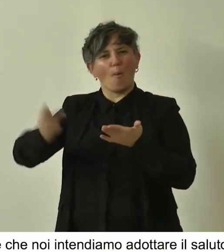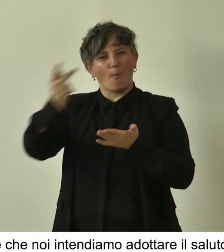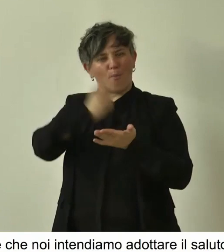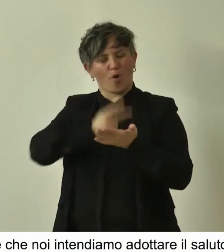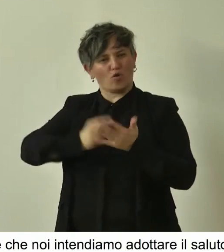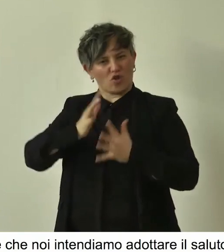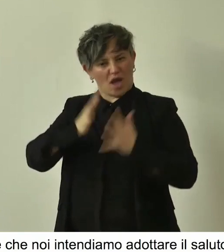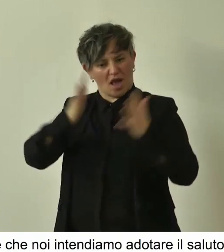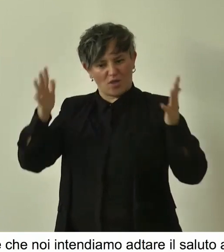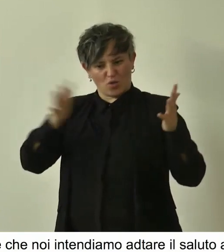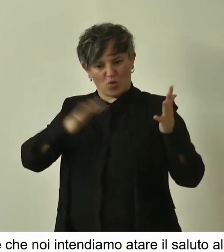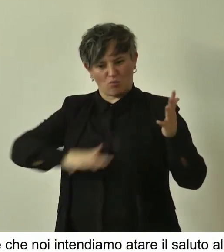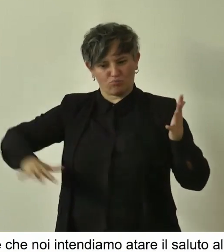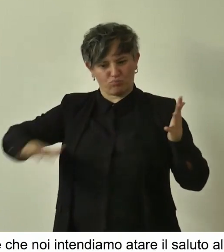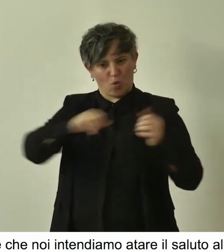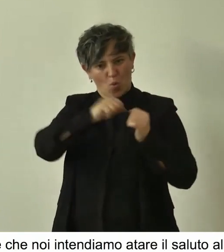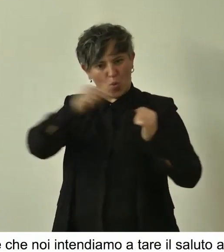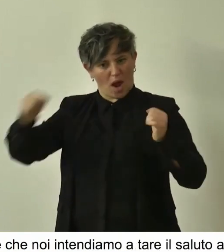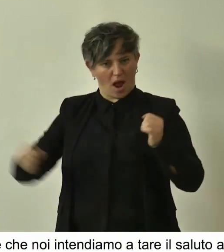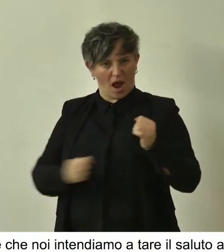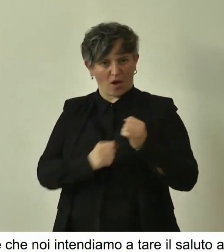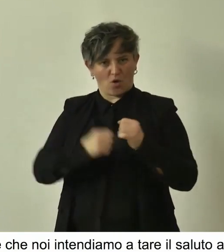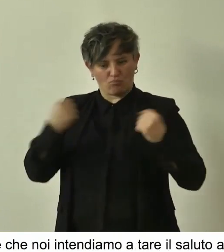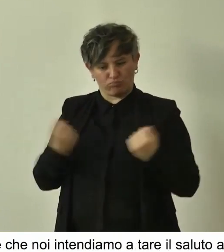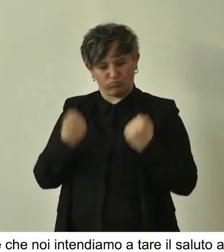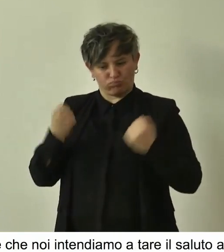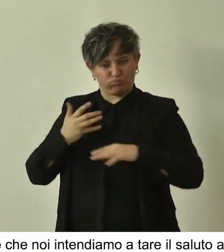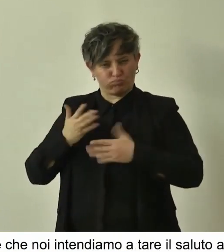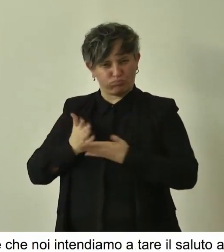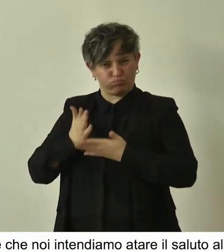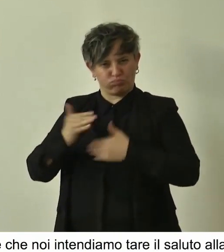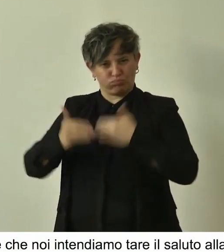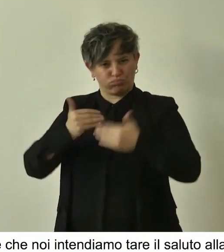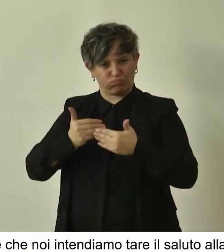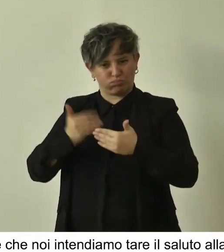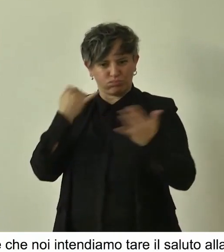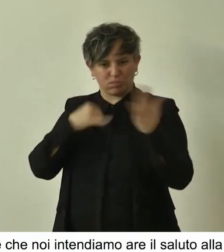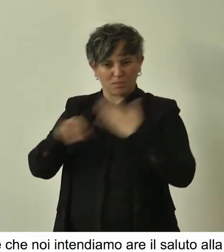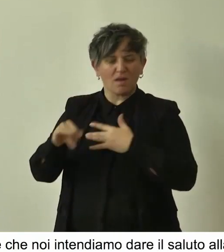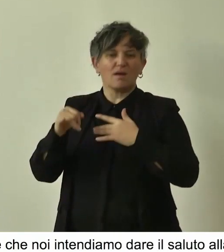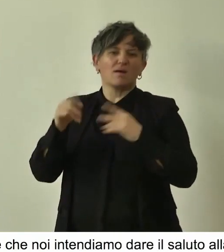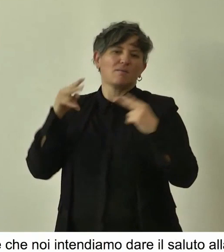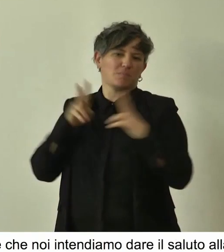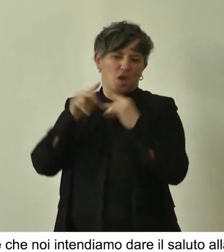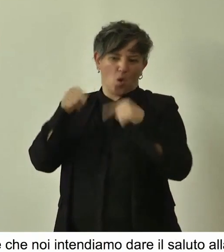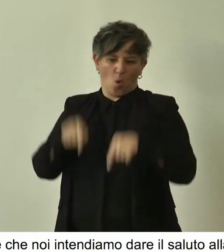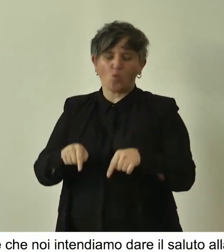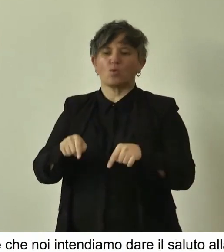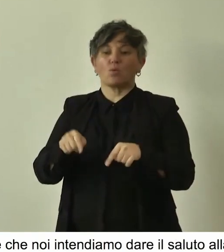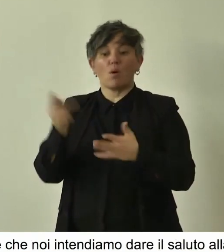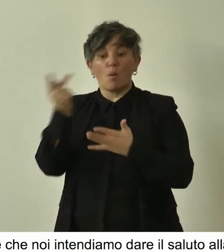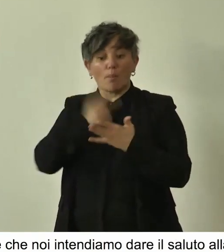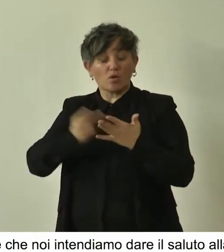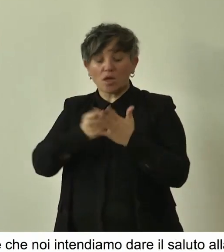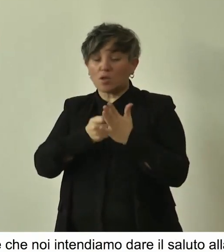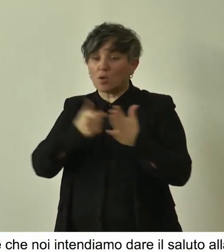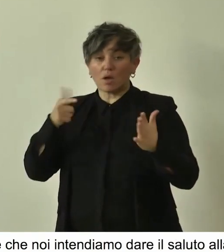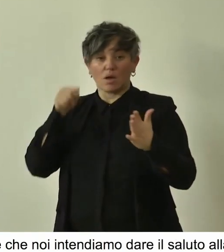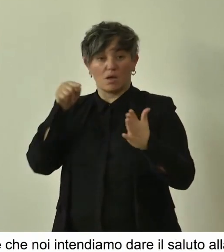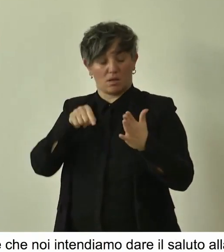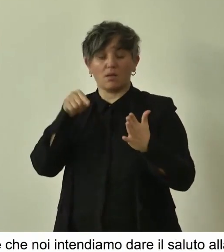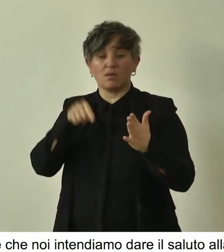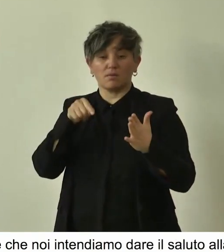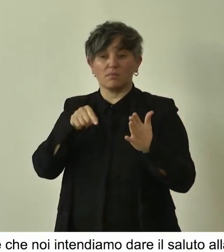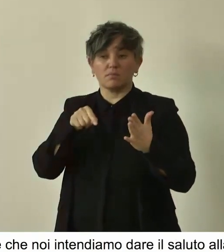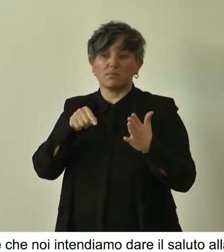del nostro anno di attività, di servizio. Un progetto importantissimo che ci